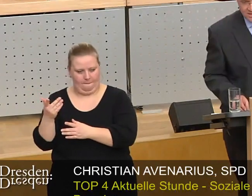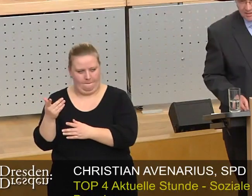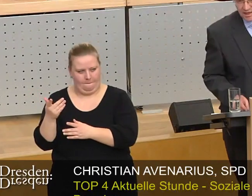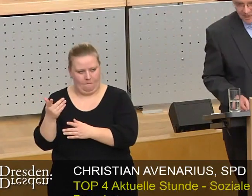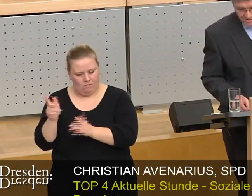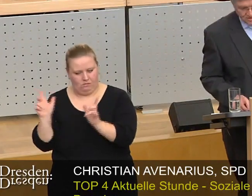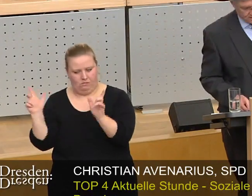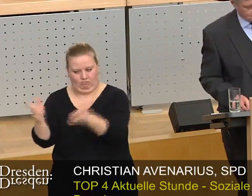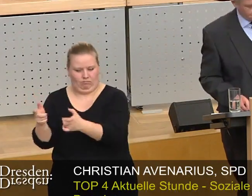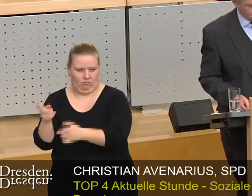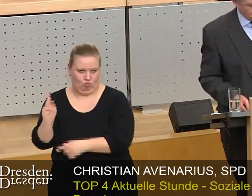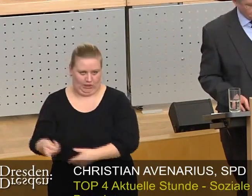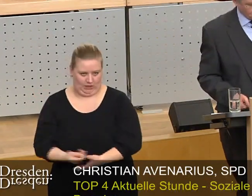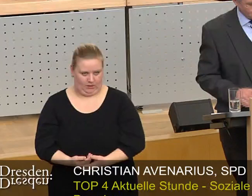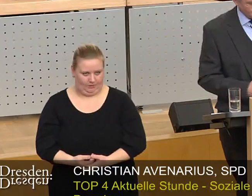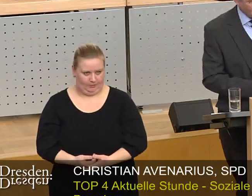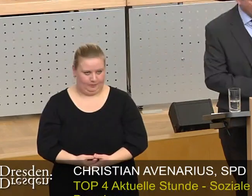wie möglich in die Parade fahren.